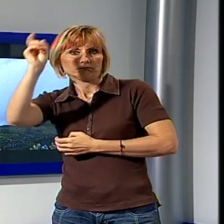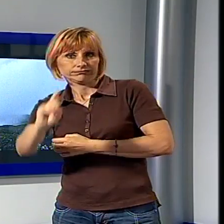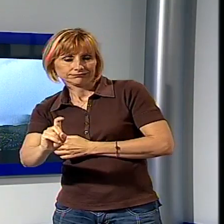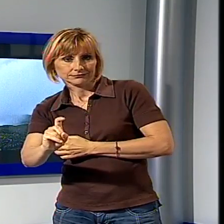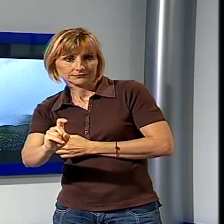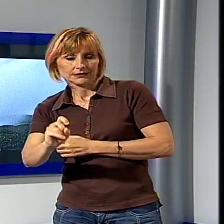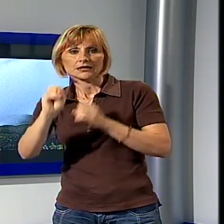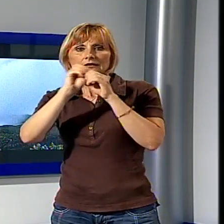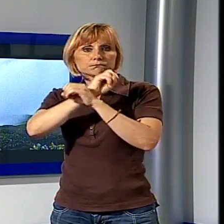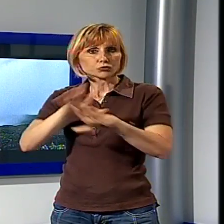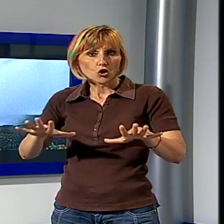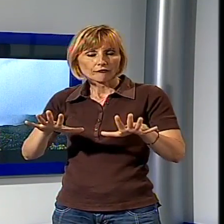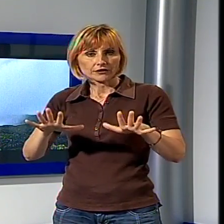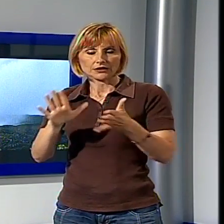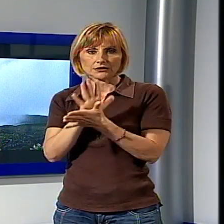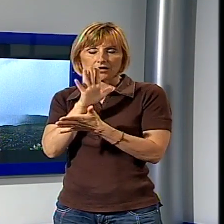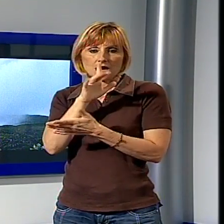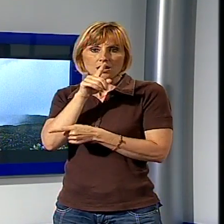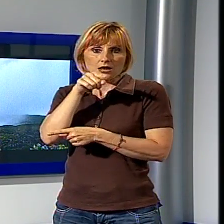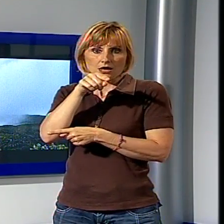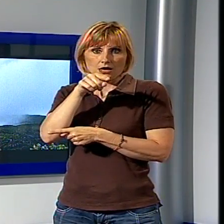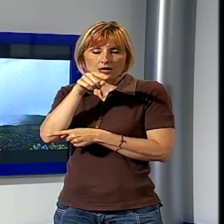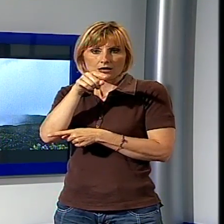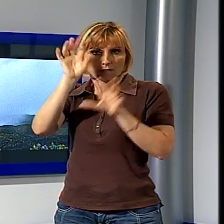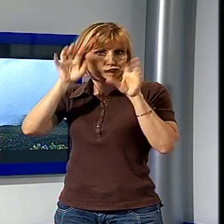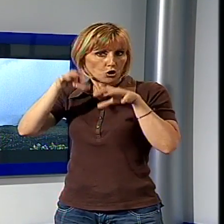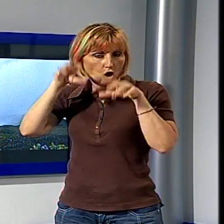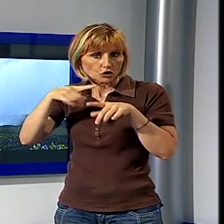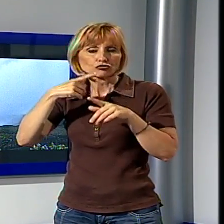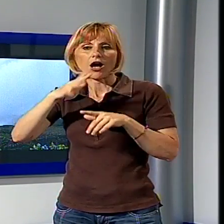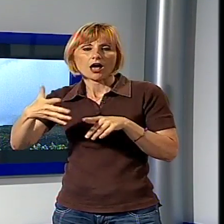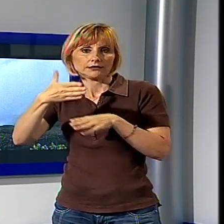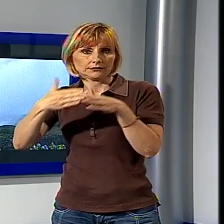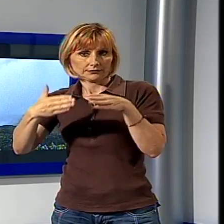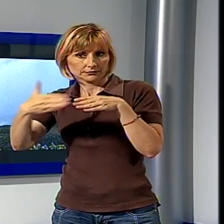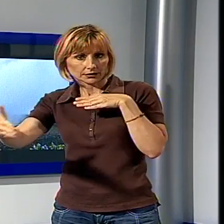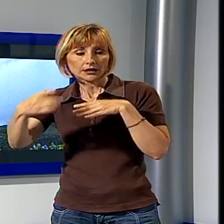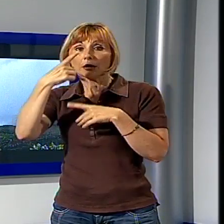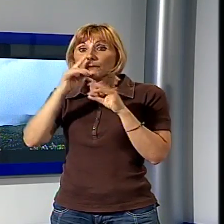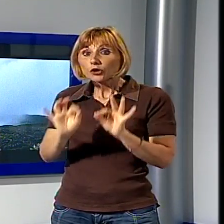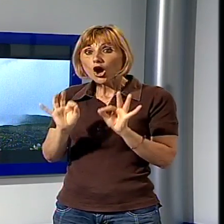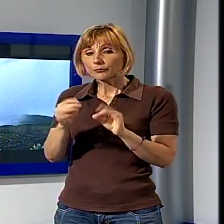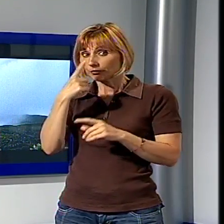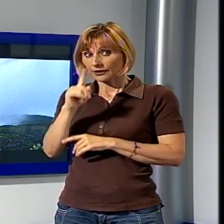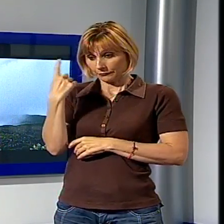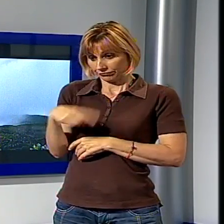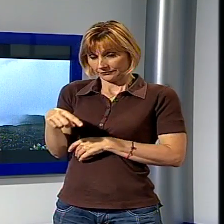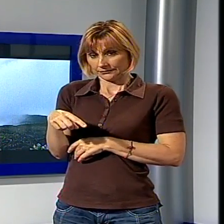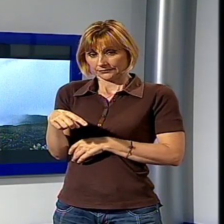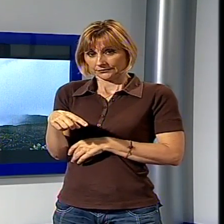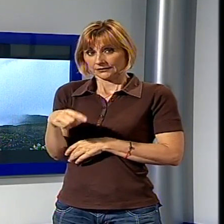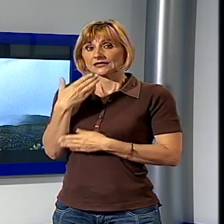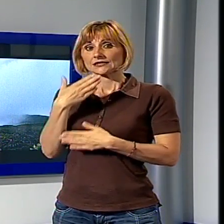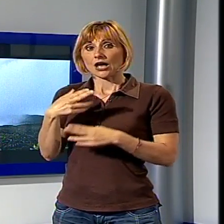improvvise manifestazioni temporalesche in altri punti come in questo caso è avvenuto